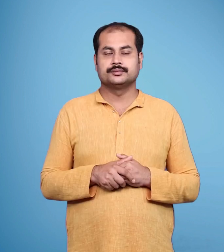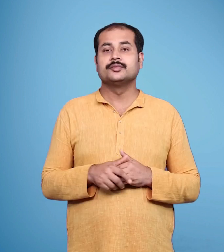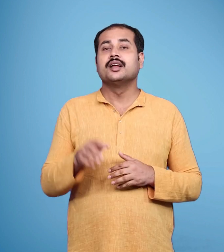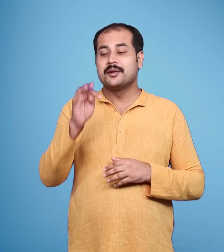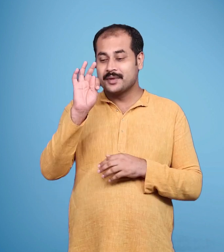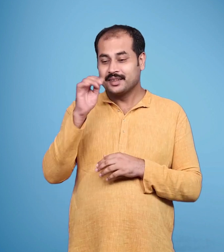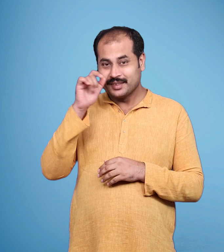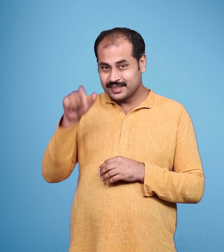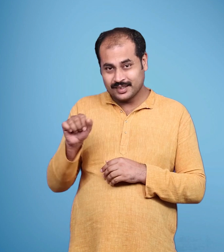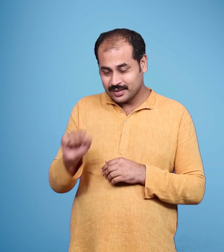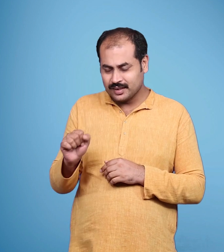भरत व्याकुल थे